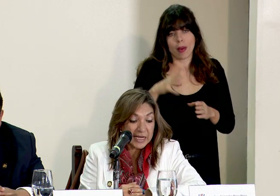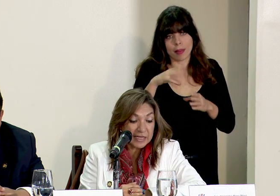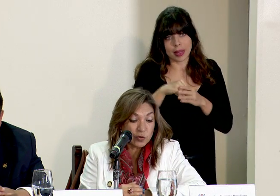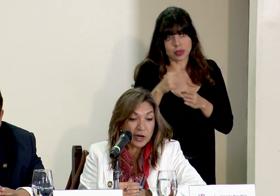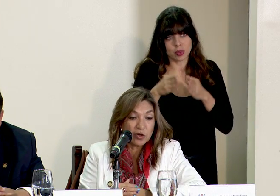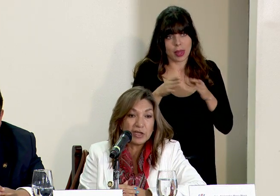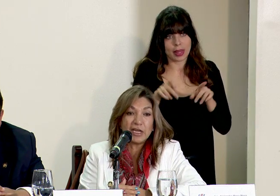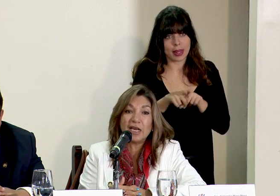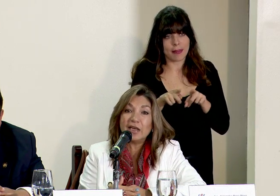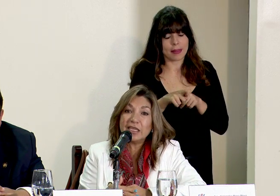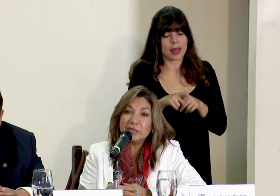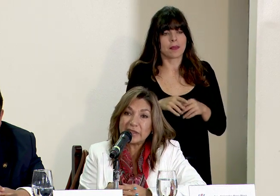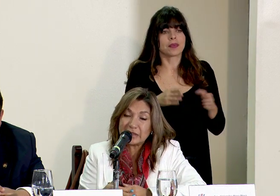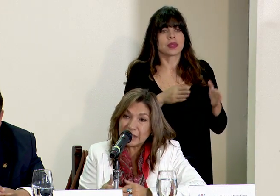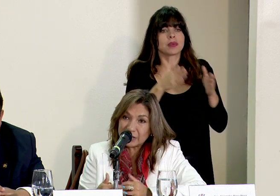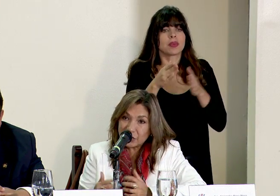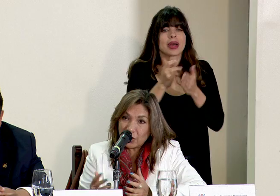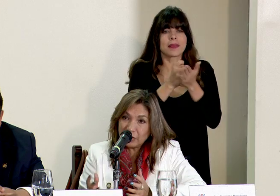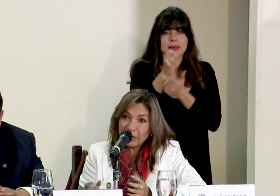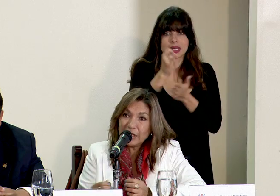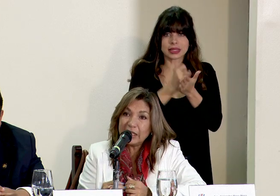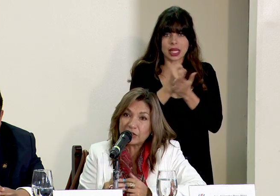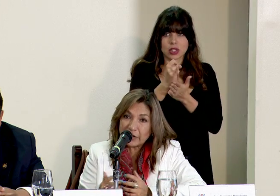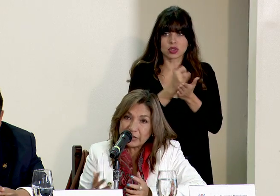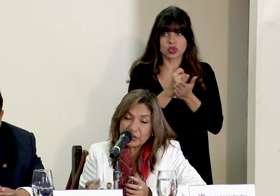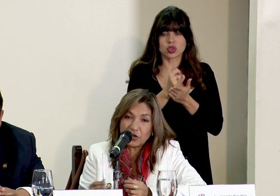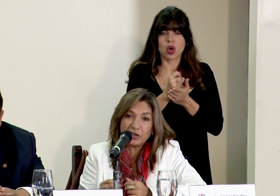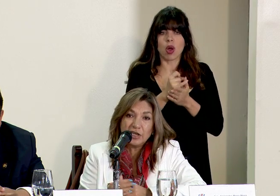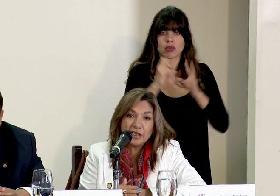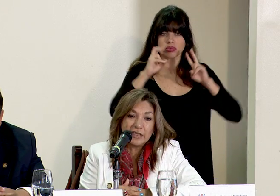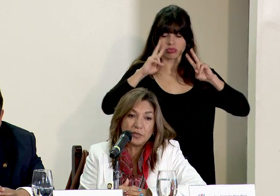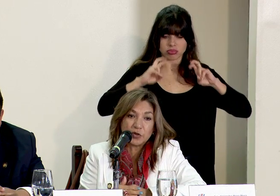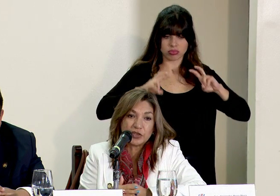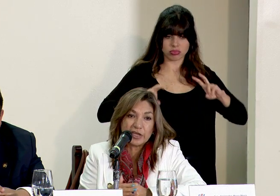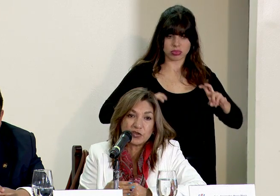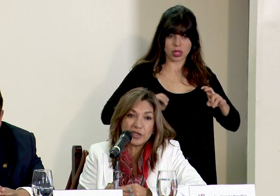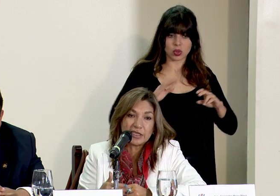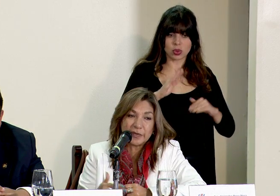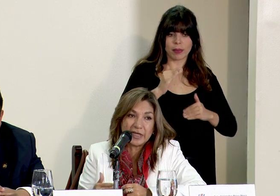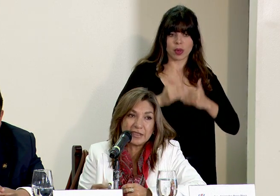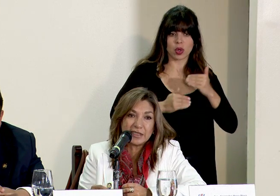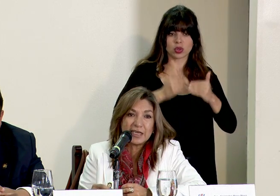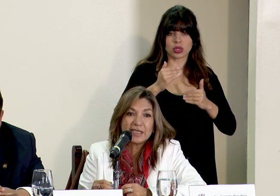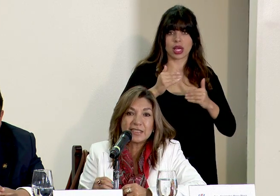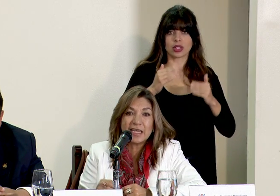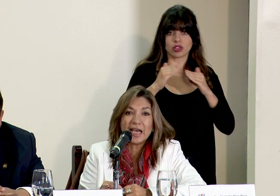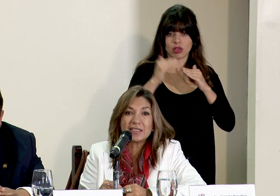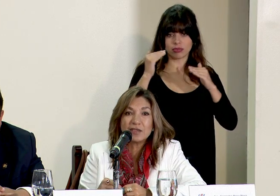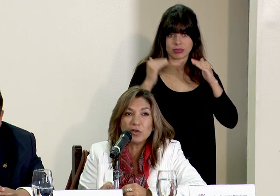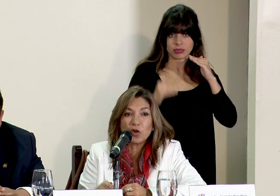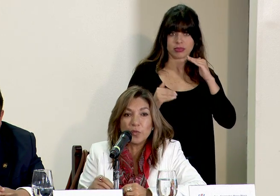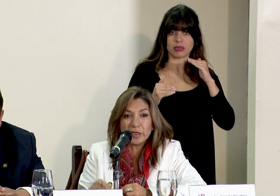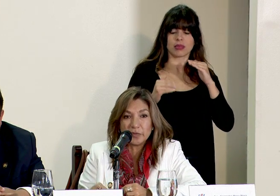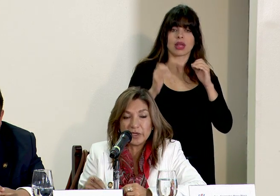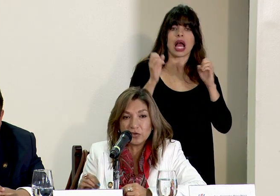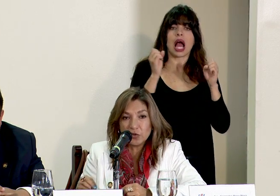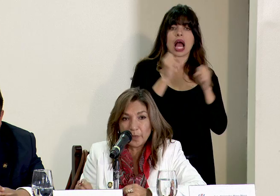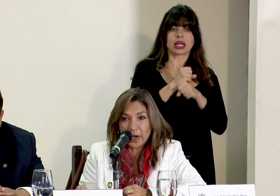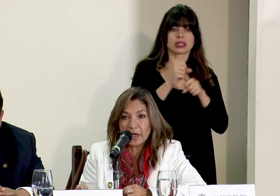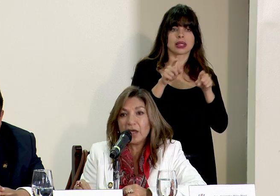luego de la investigación y revisión del proceso de las brechas se hace un